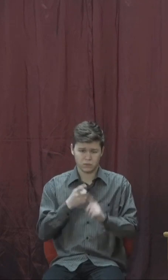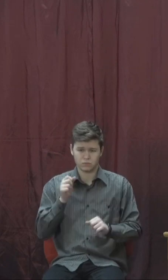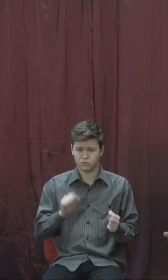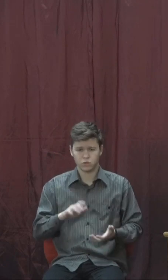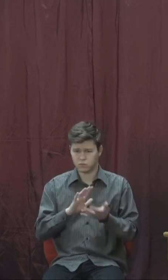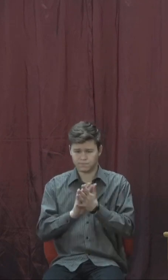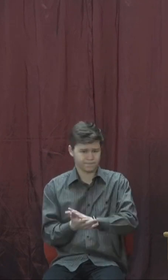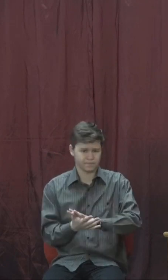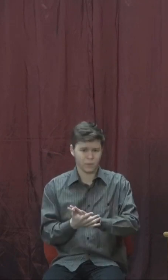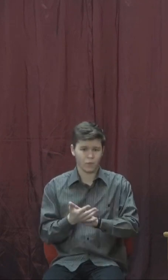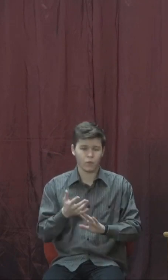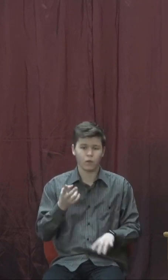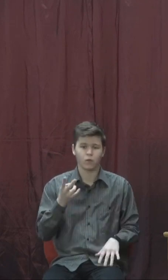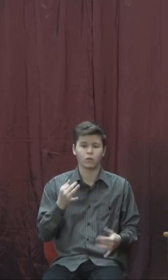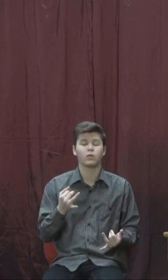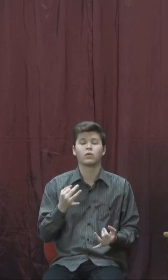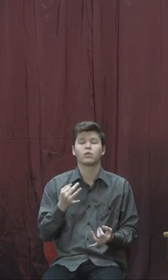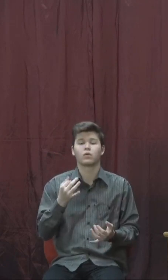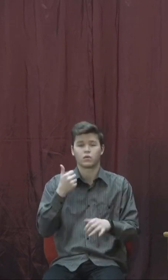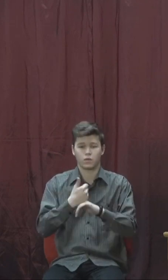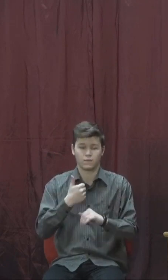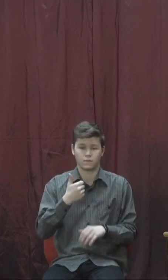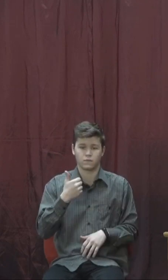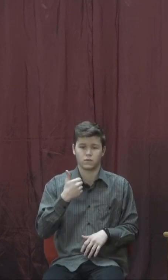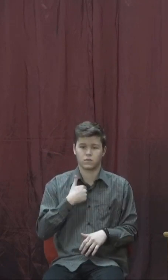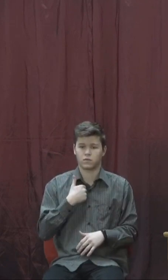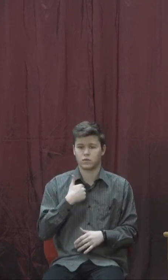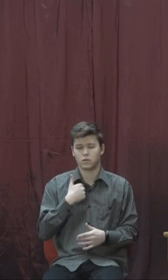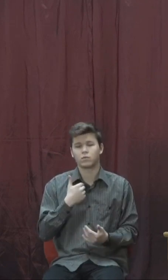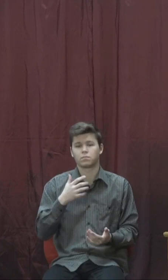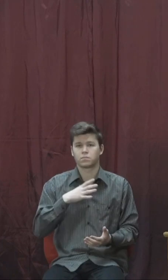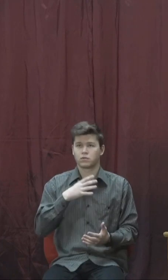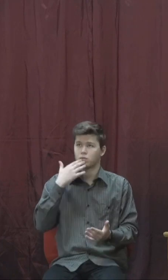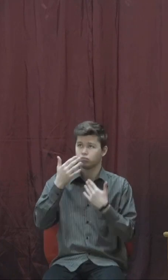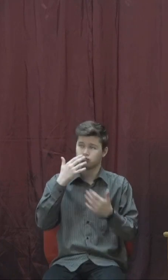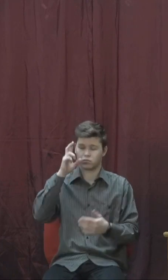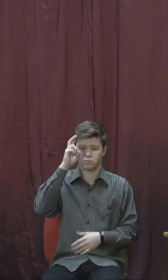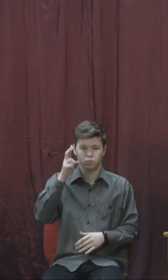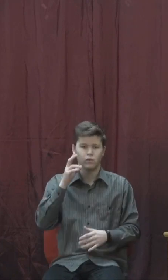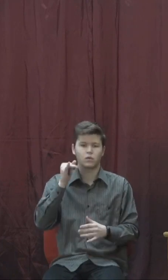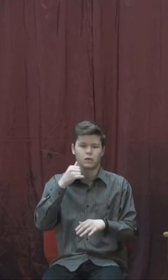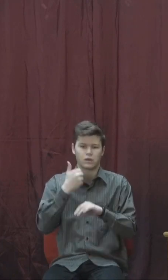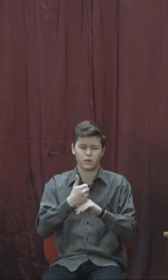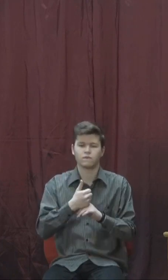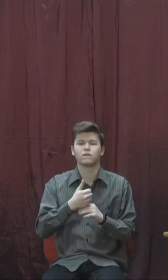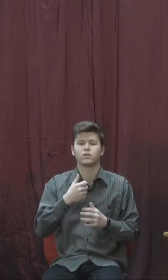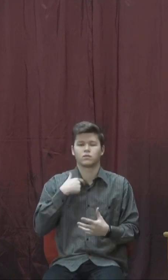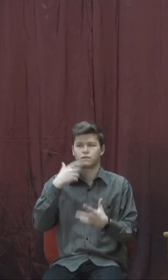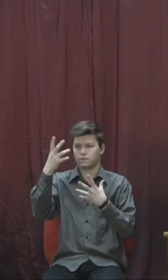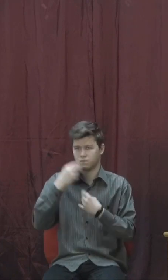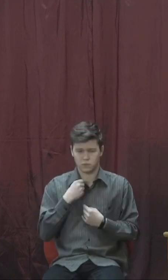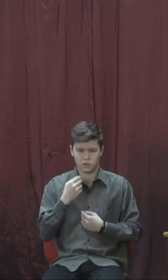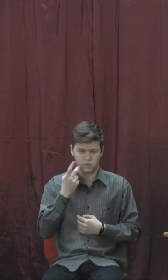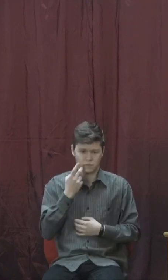перейти, а головне, щоб ми не забули, що ми маємо робити, щоб ми не забули за